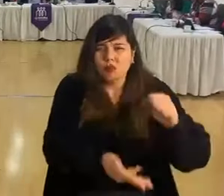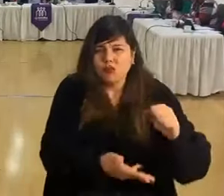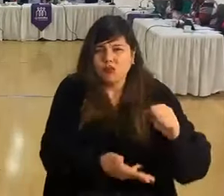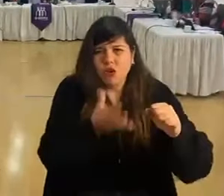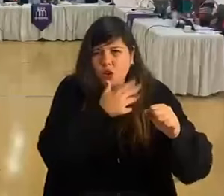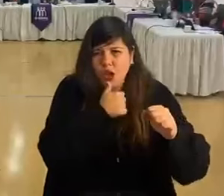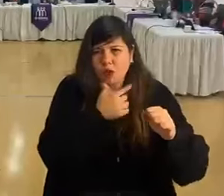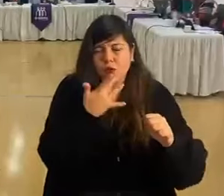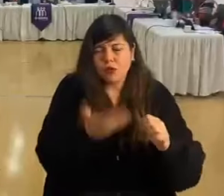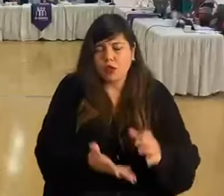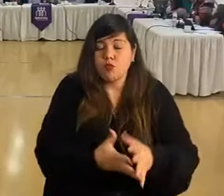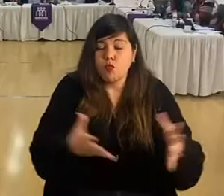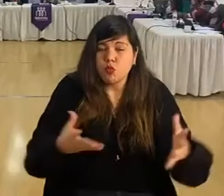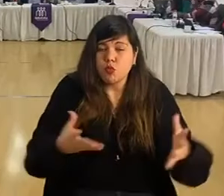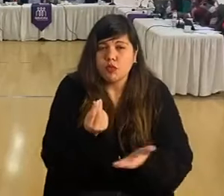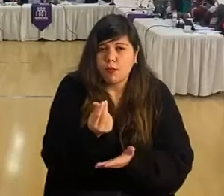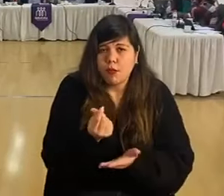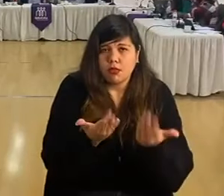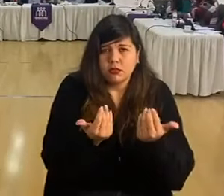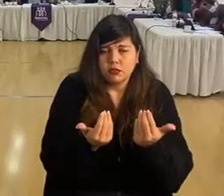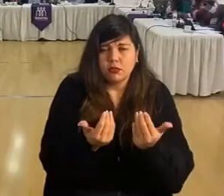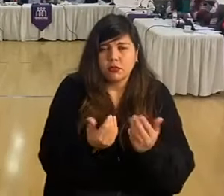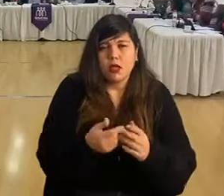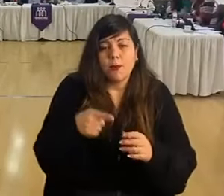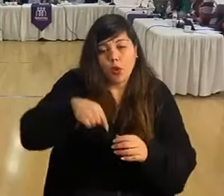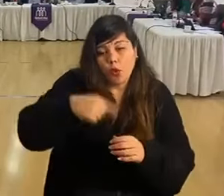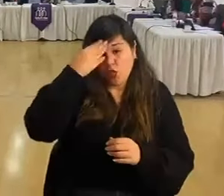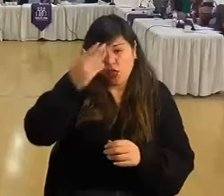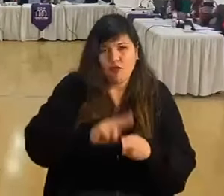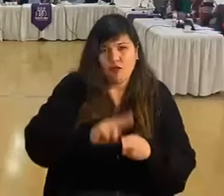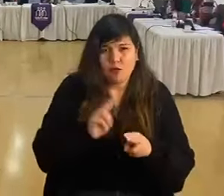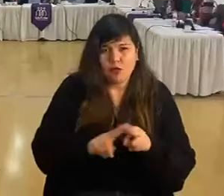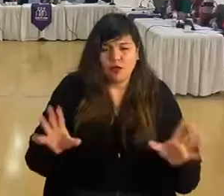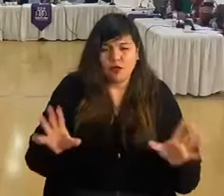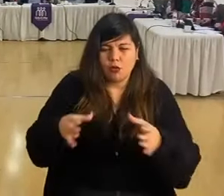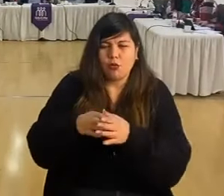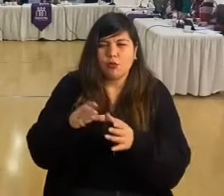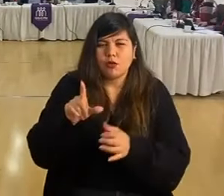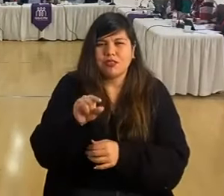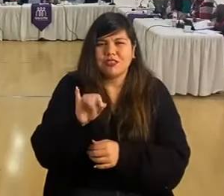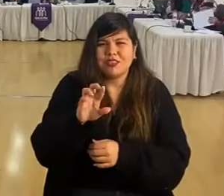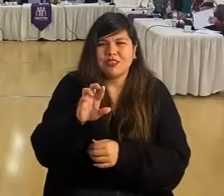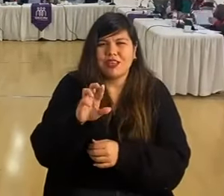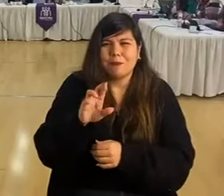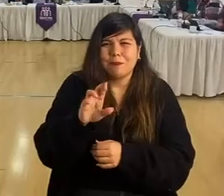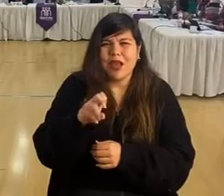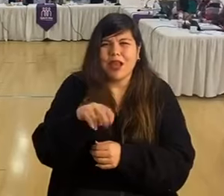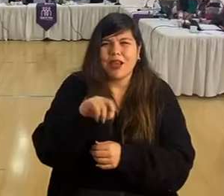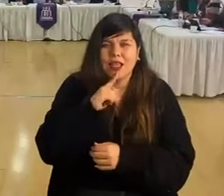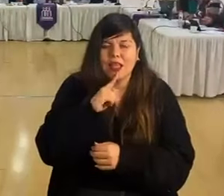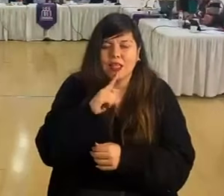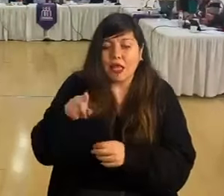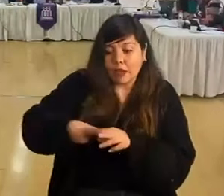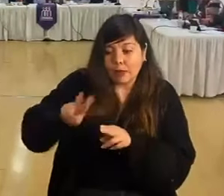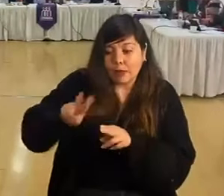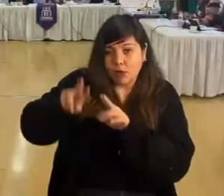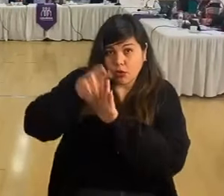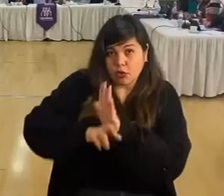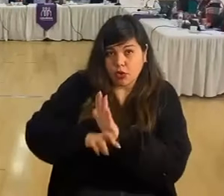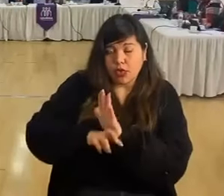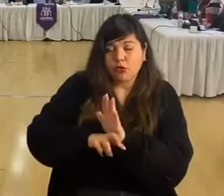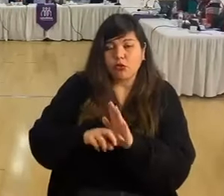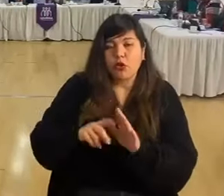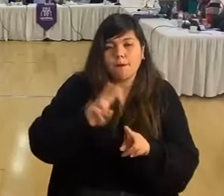inversión mayor, pero lo vamos a hacer. Hoy día ya el equipo de CEPLAN está desarrollando un proyecto para llevarlo a cabo.